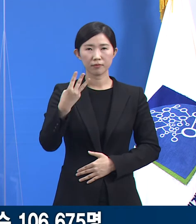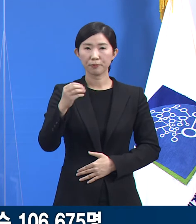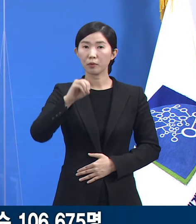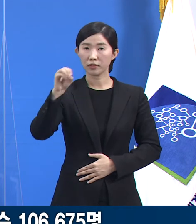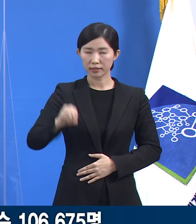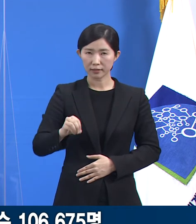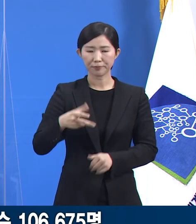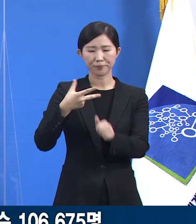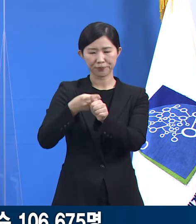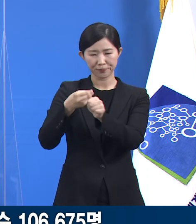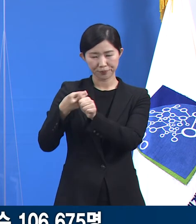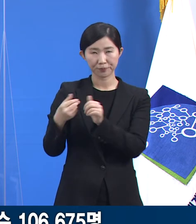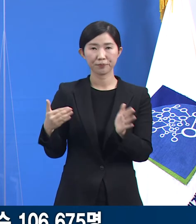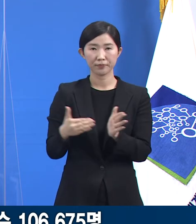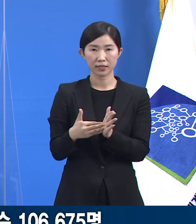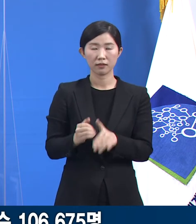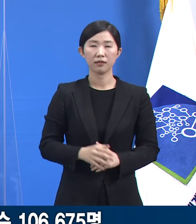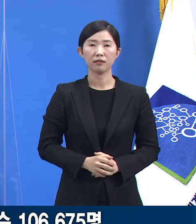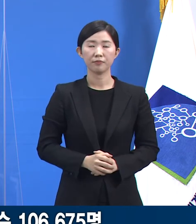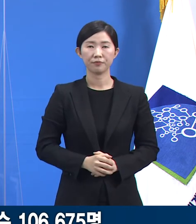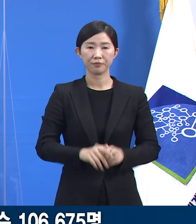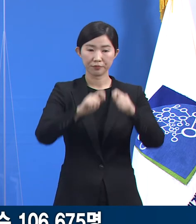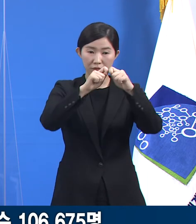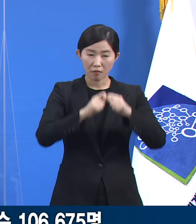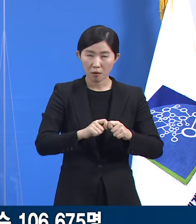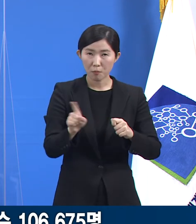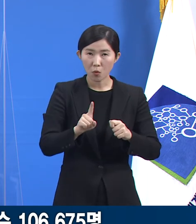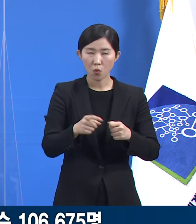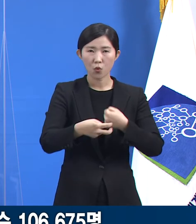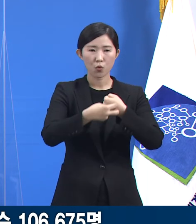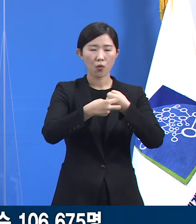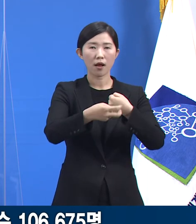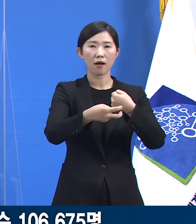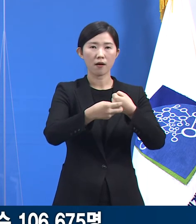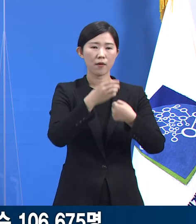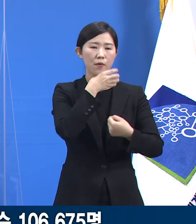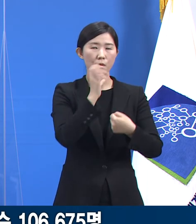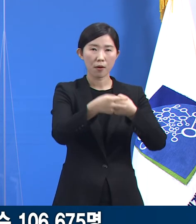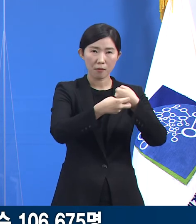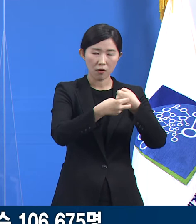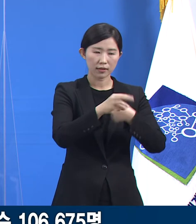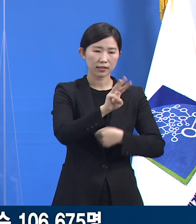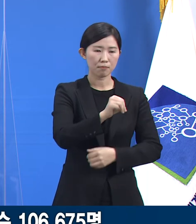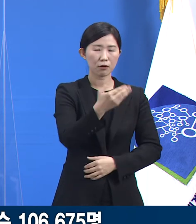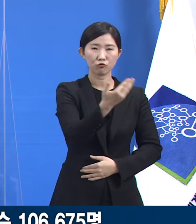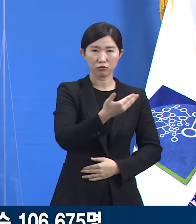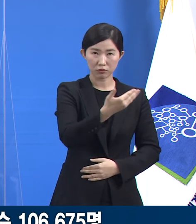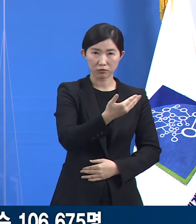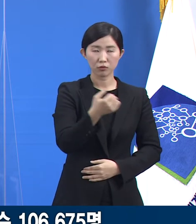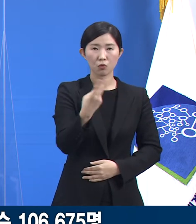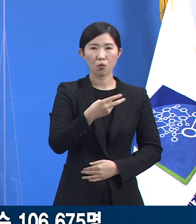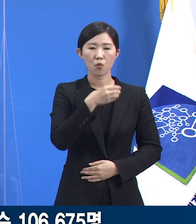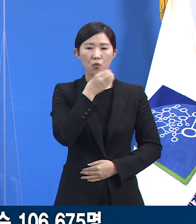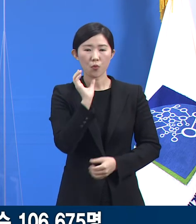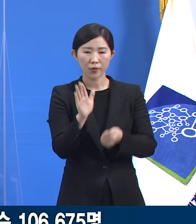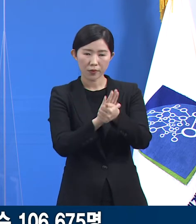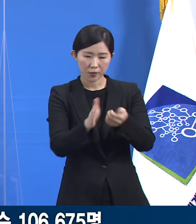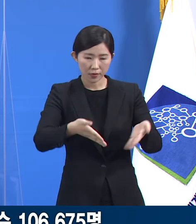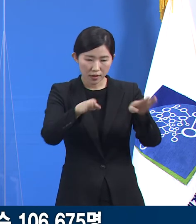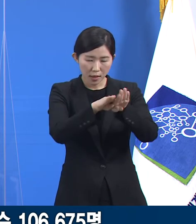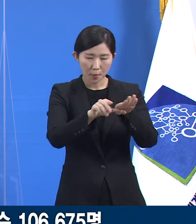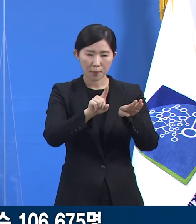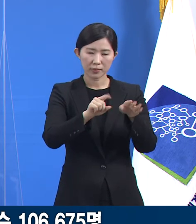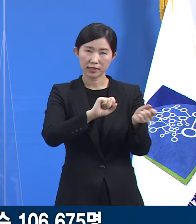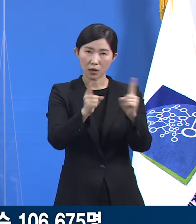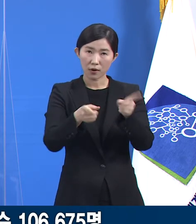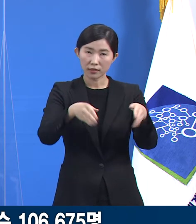세부적으로는 요양병원에서 3만 9,315명 노인 요양시설 및 재활시설에서 1만